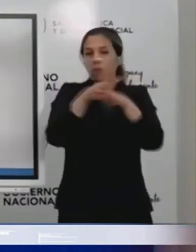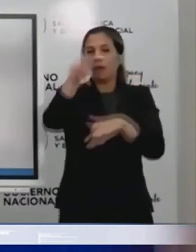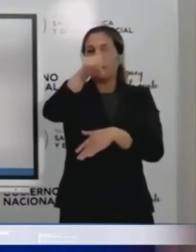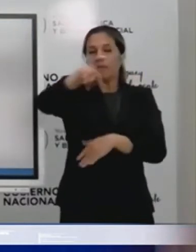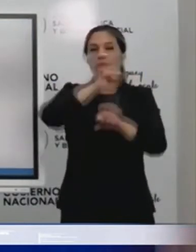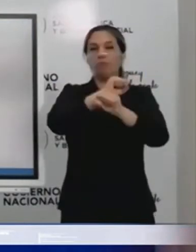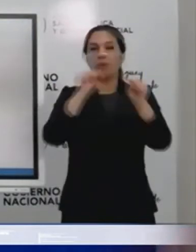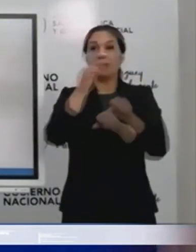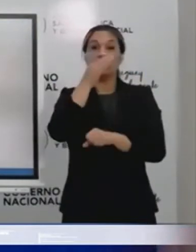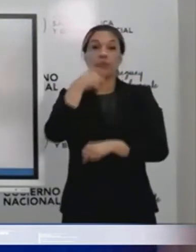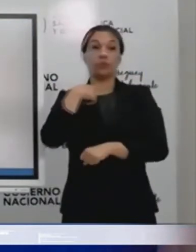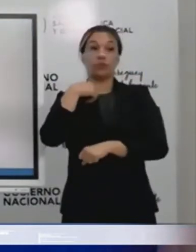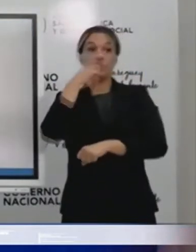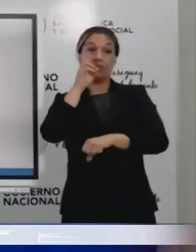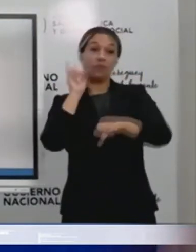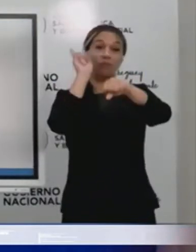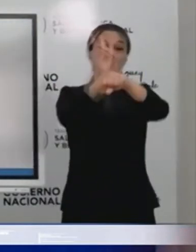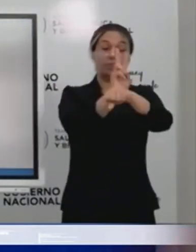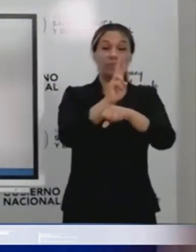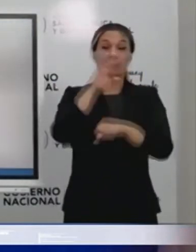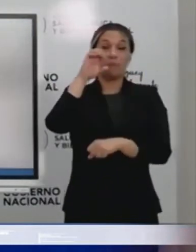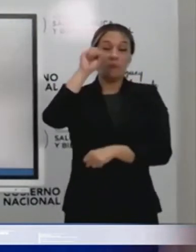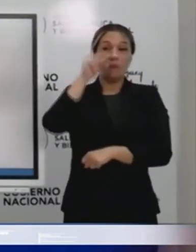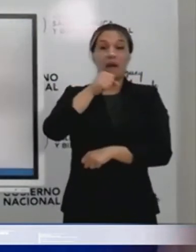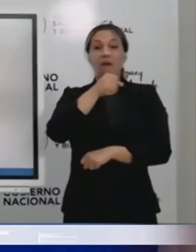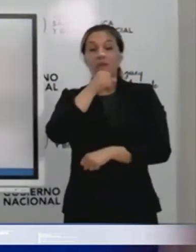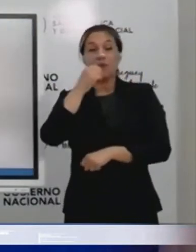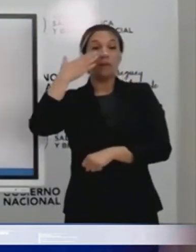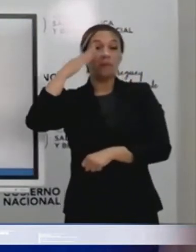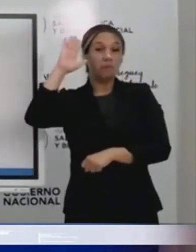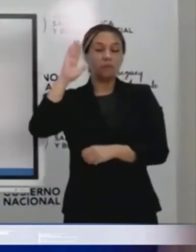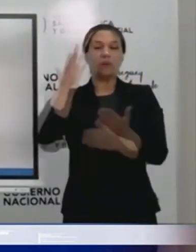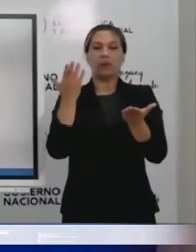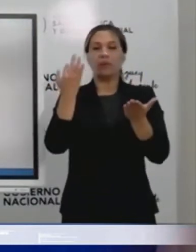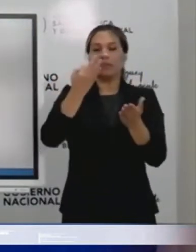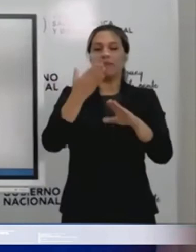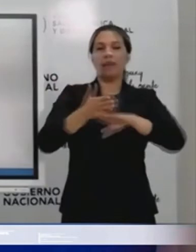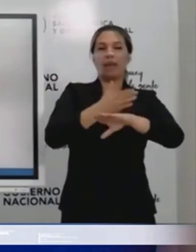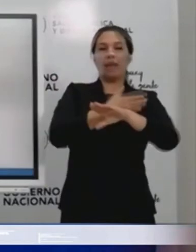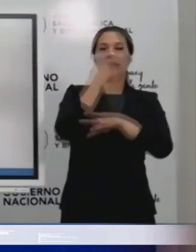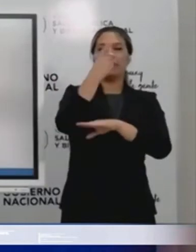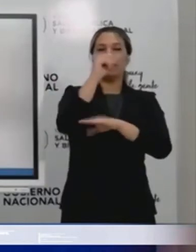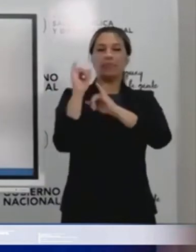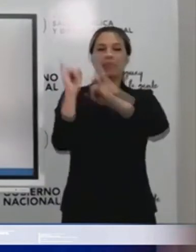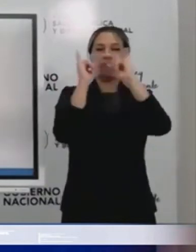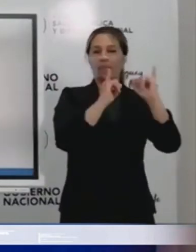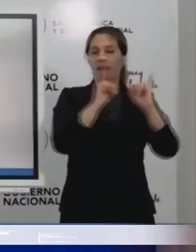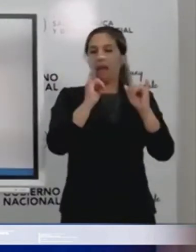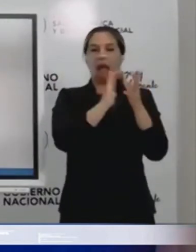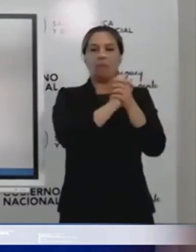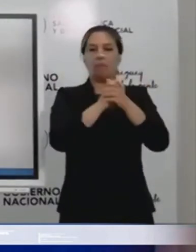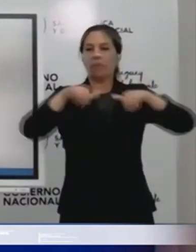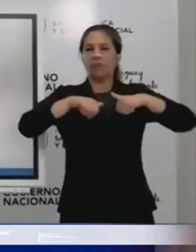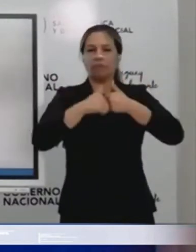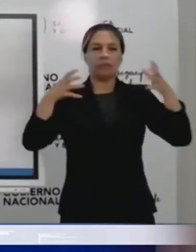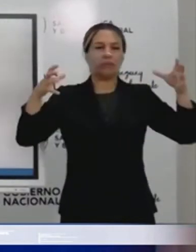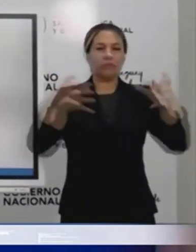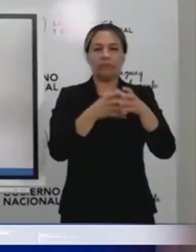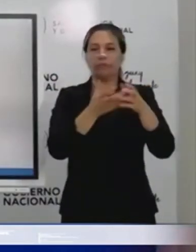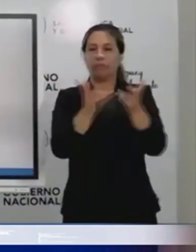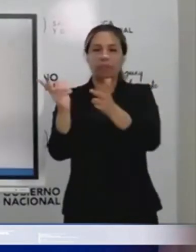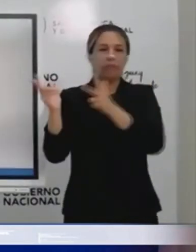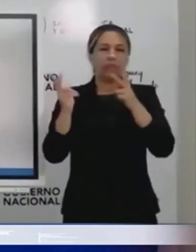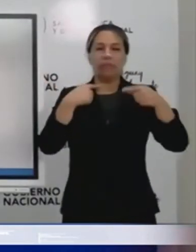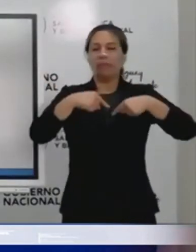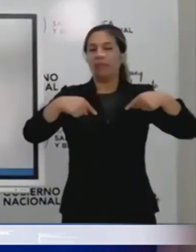aire libre si se puede, ¿verdad? Y el uso de tapabocas siempre estaba recomendado. Así que, bueno, es todo lo que quiero compartir con